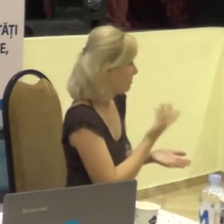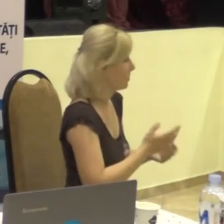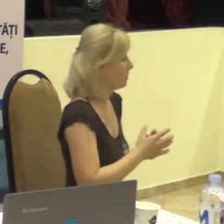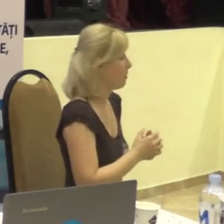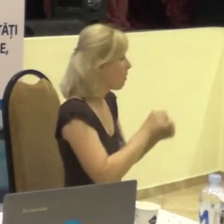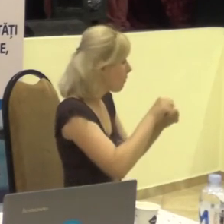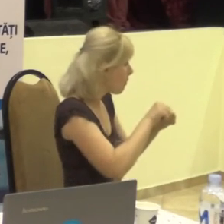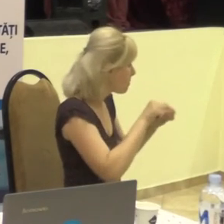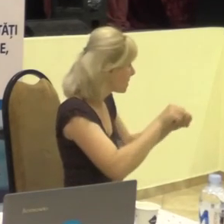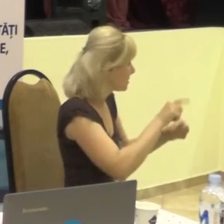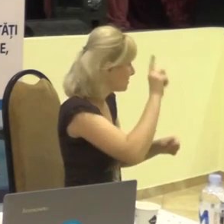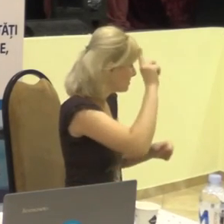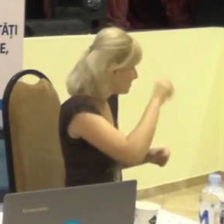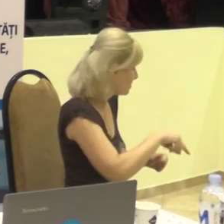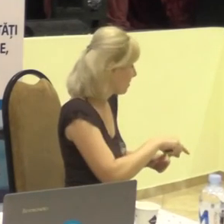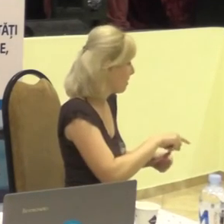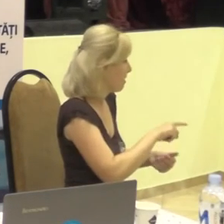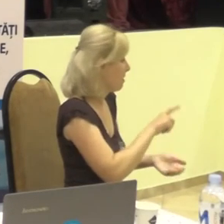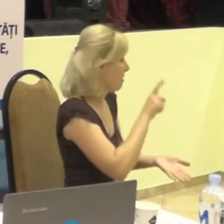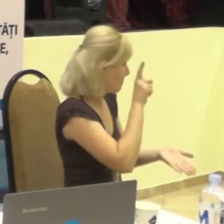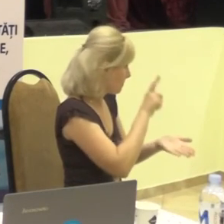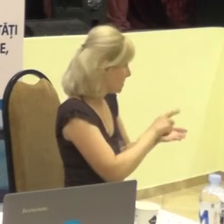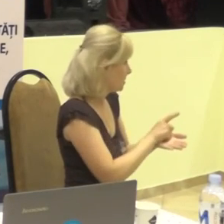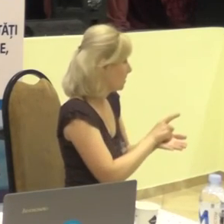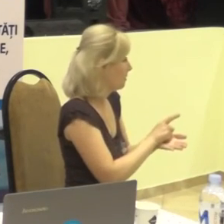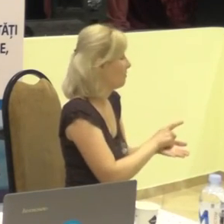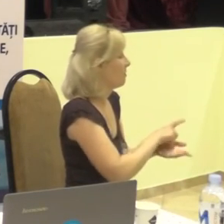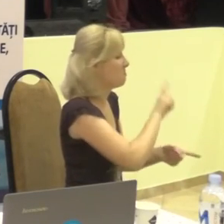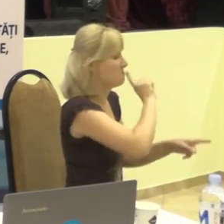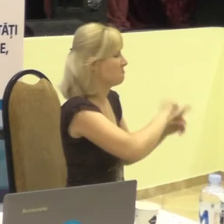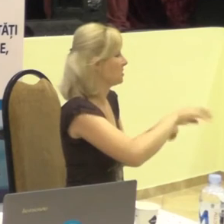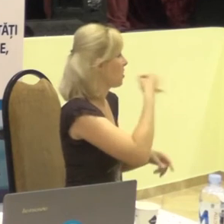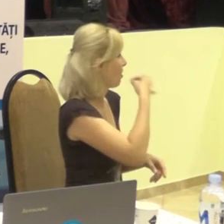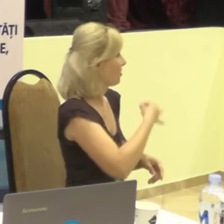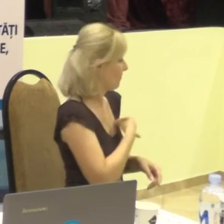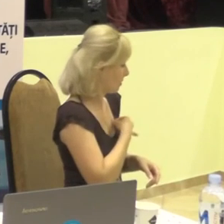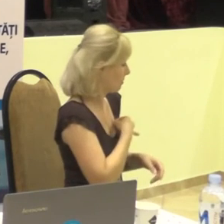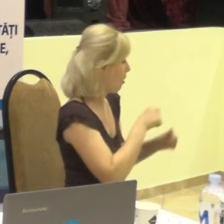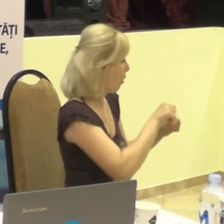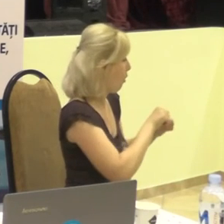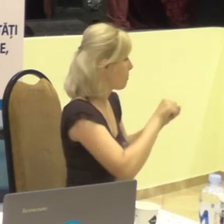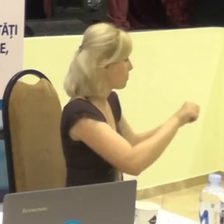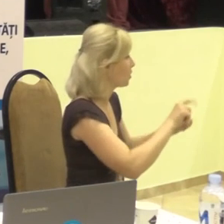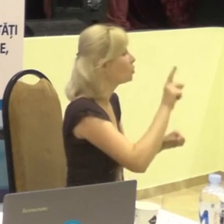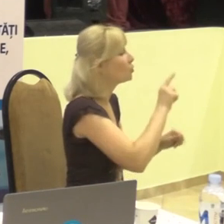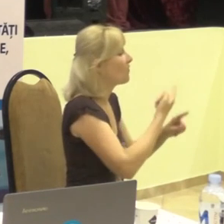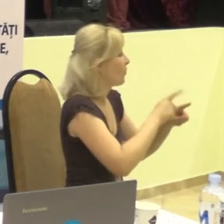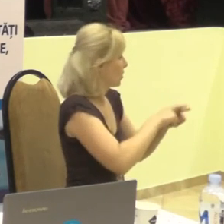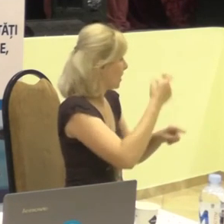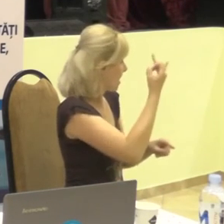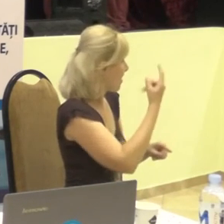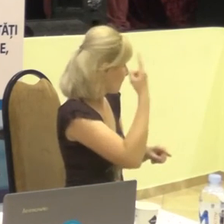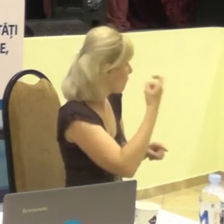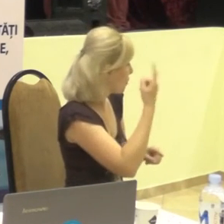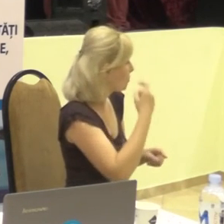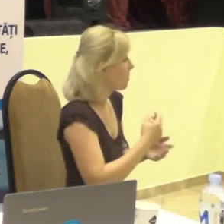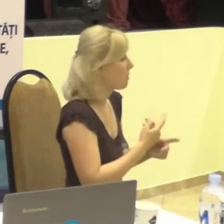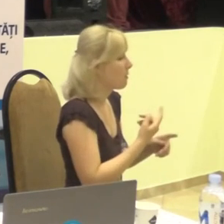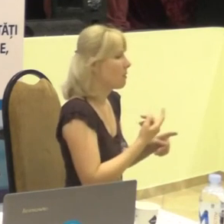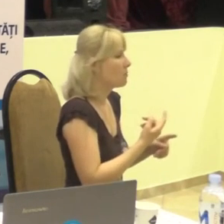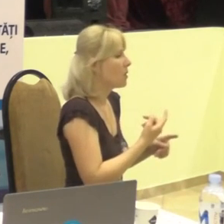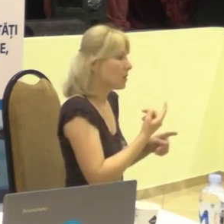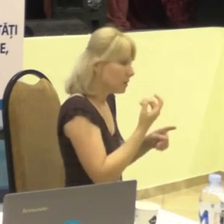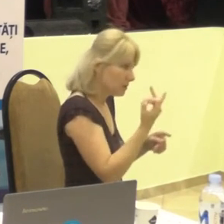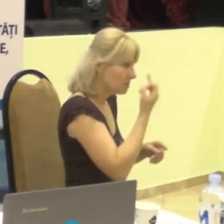Comisie Electorală Centrală ne-a răspuns foarte rapid la demersul nostru și ne-a spus că informația pe care o solicitați este foarte